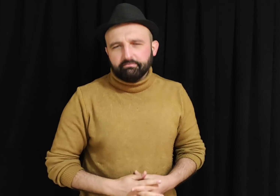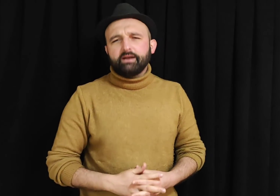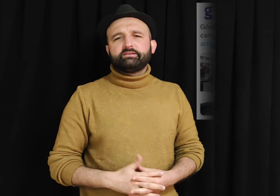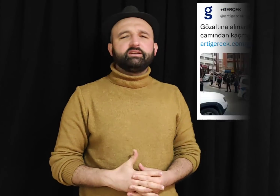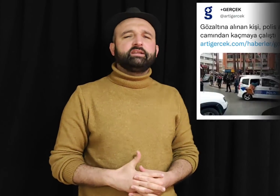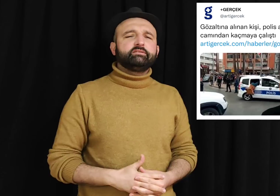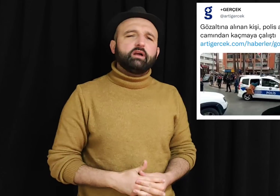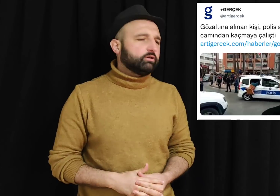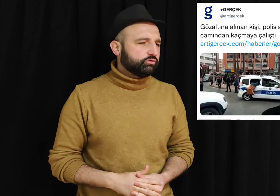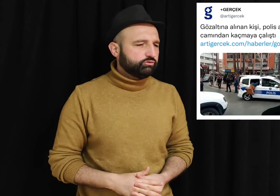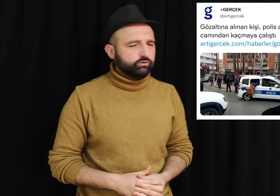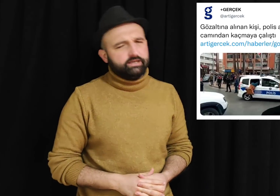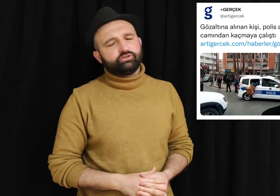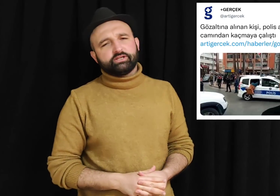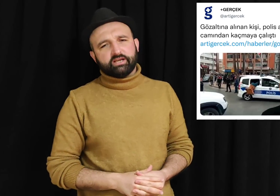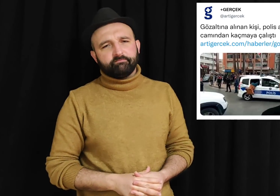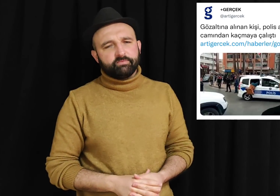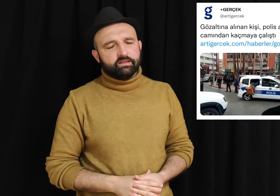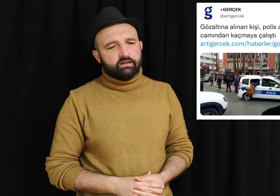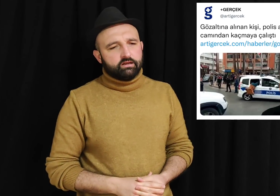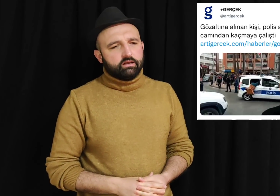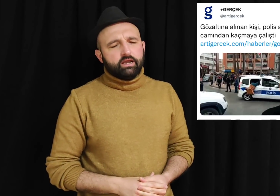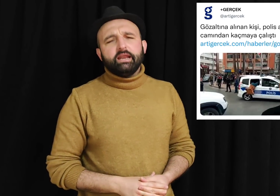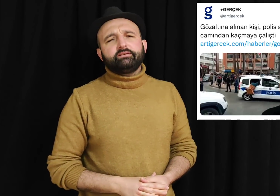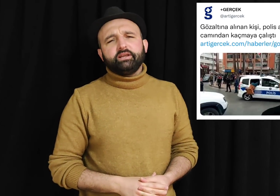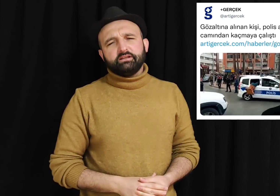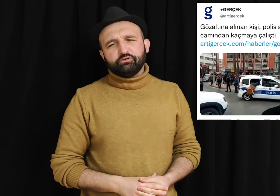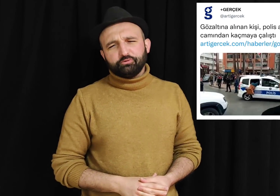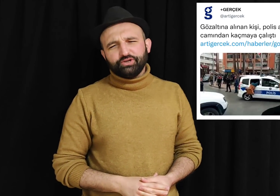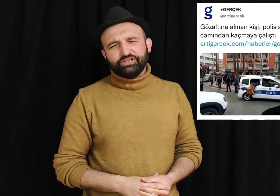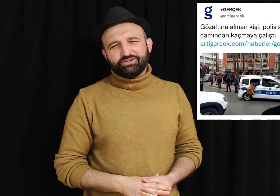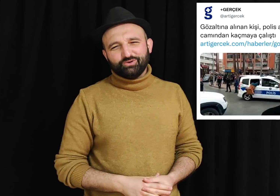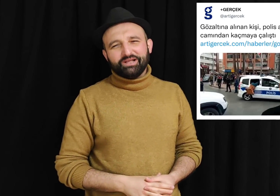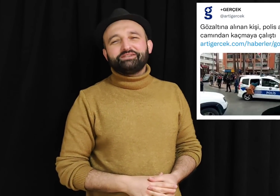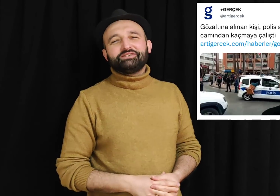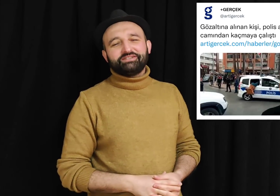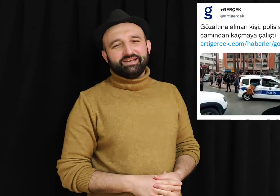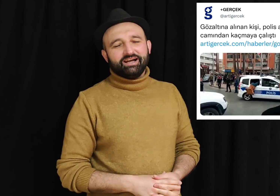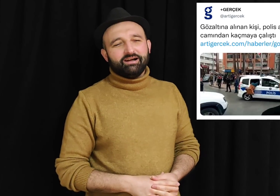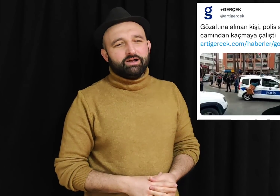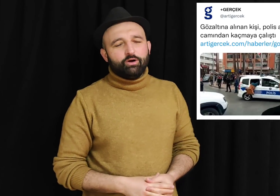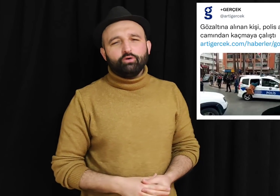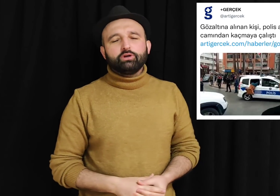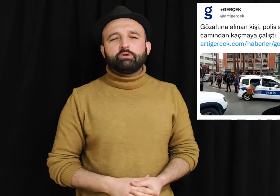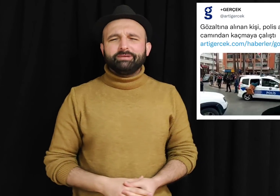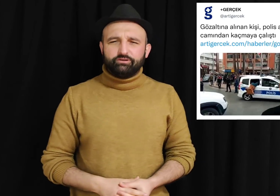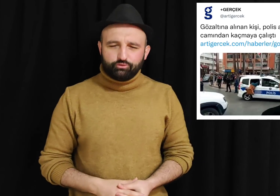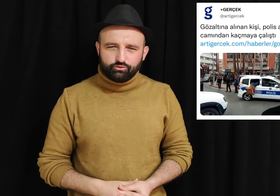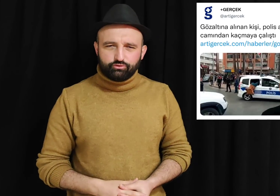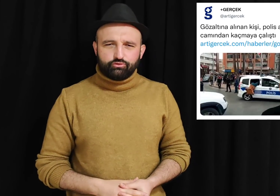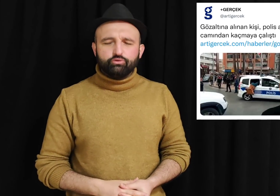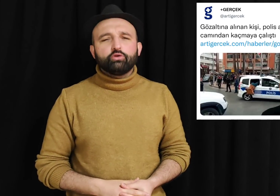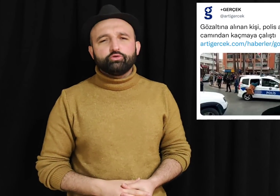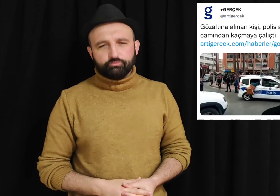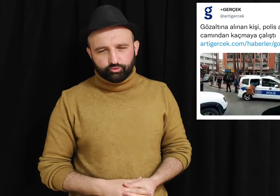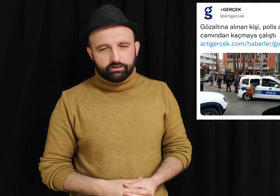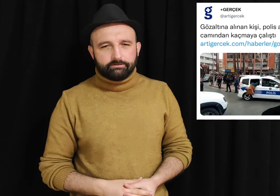Mersin'in Tarsus ilçesi. Elektrikli skuter kullanıcısıyla otomobil sürücüsü dögüşmüşler.